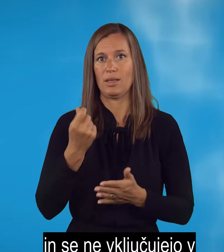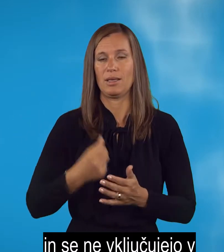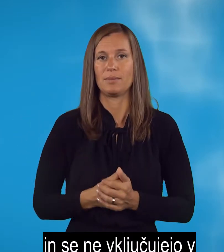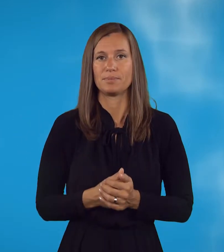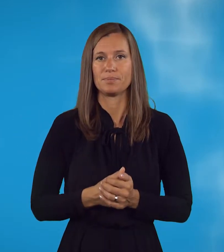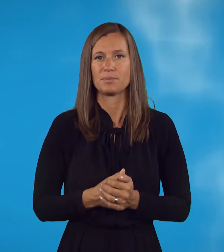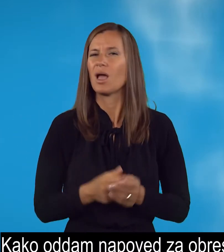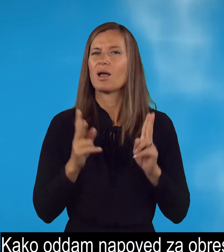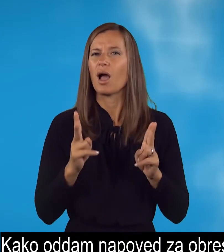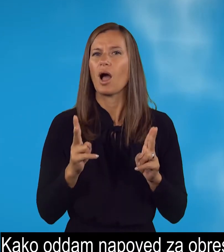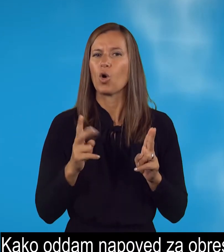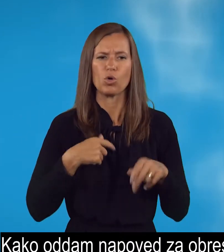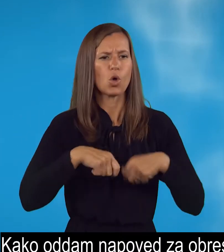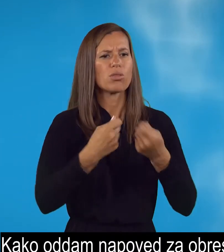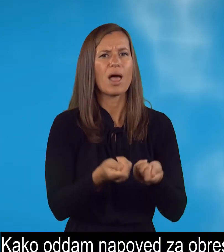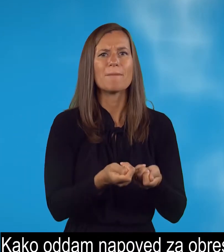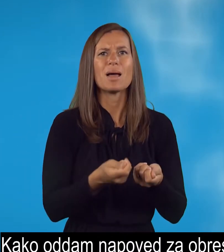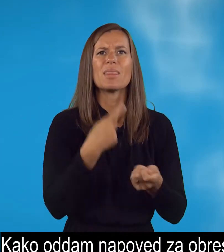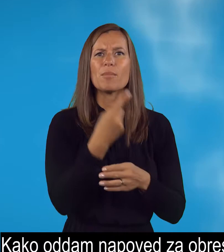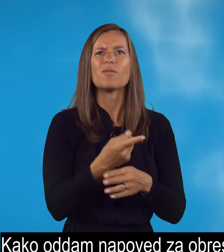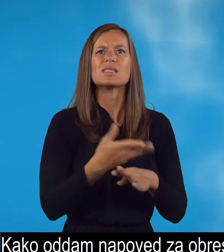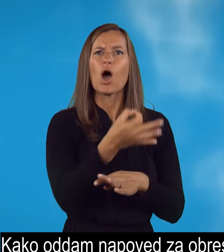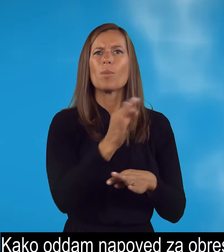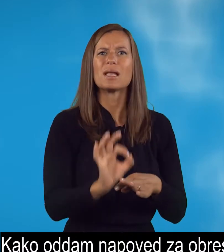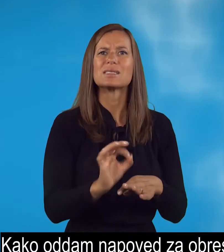Kako oddam na poved za obresti na denarne depozite?